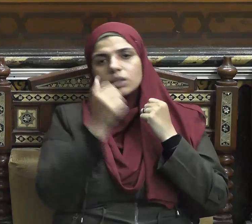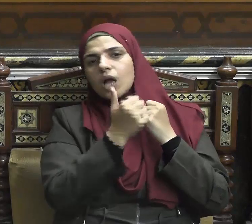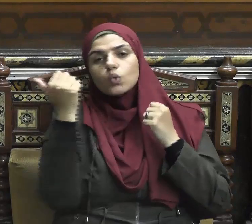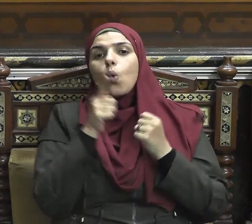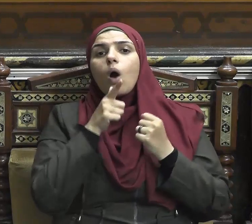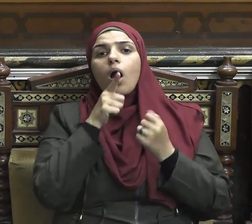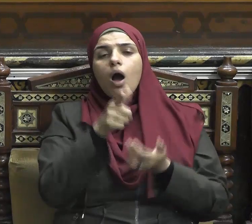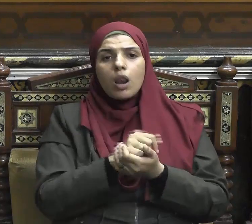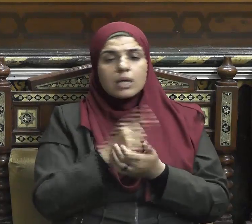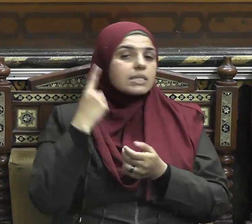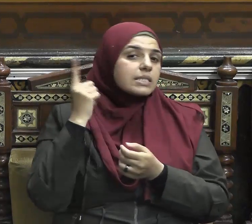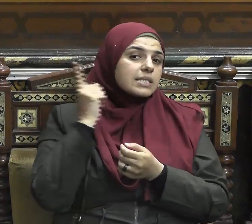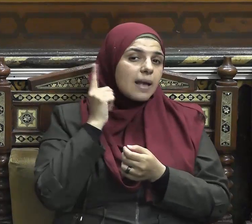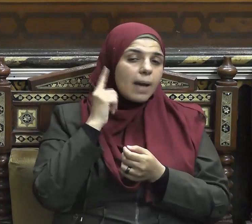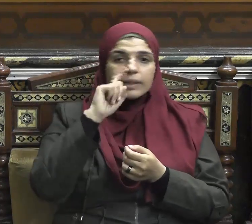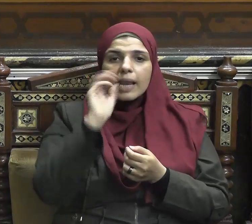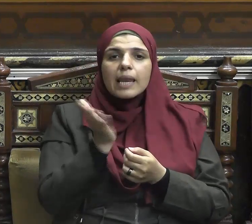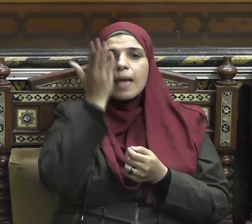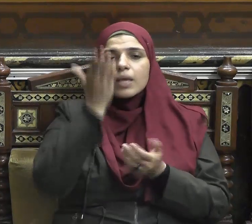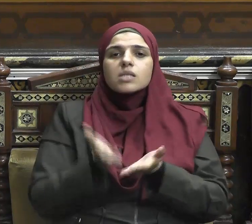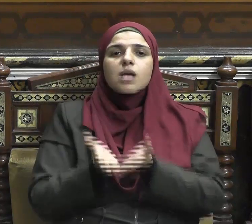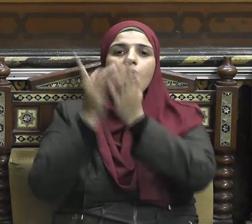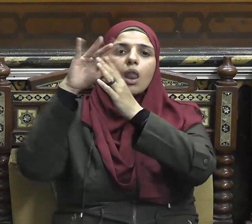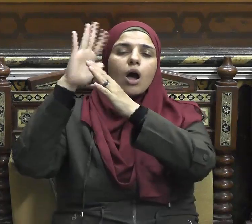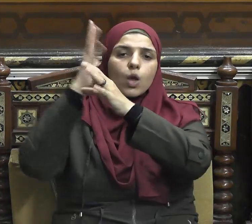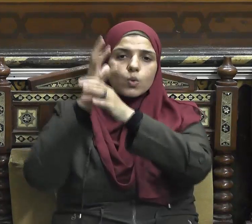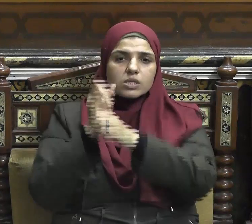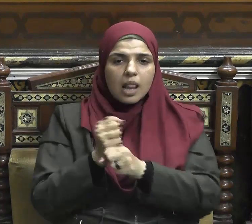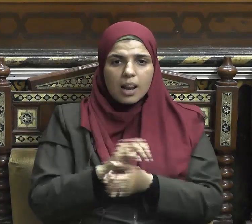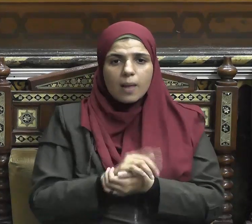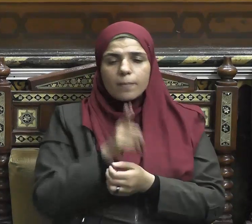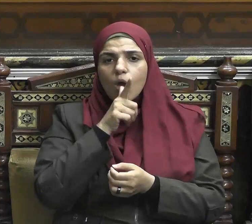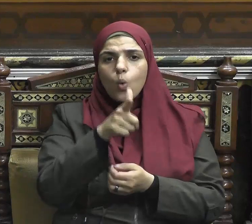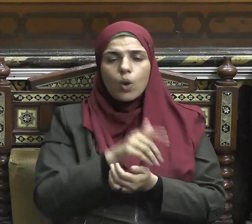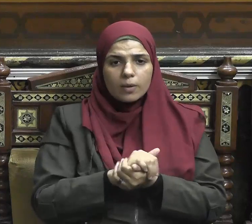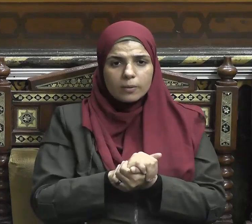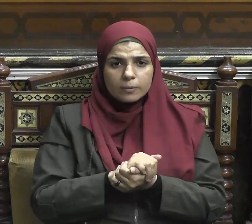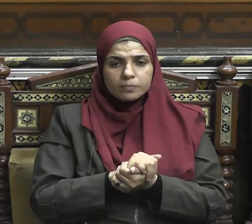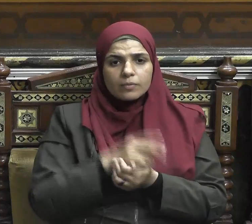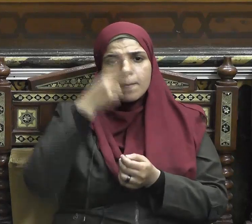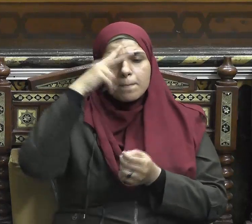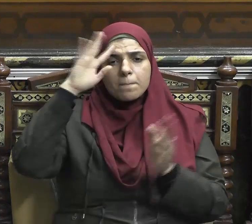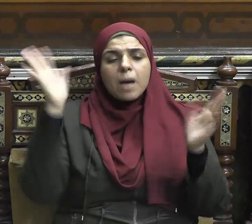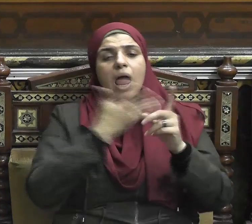ولا فسوق ولا جدال في الحج وما تفعلوا من خير يعلمه الله